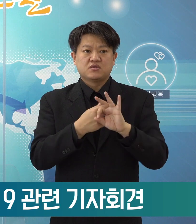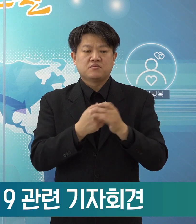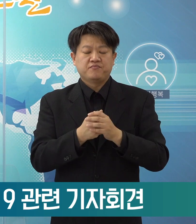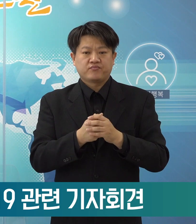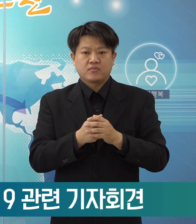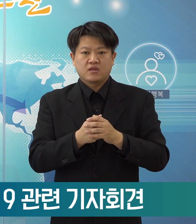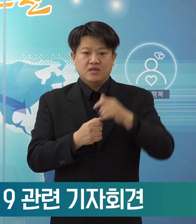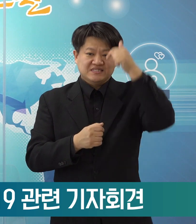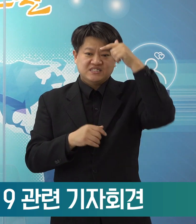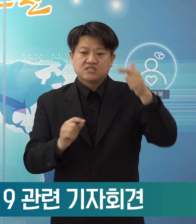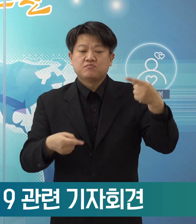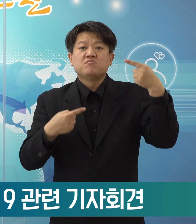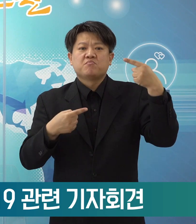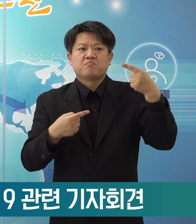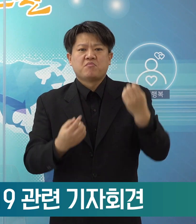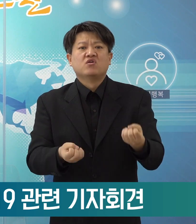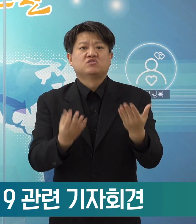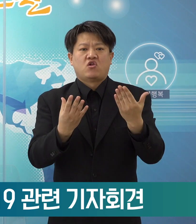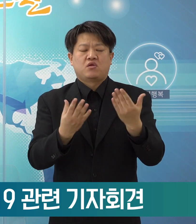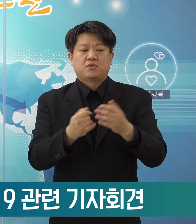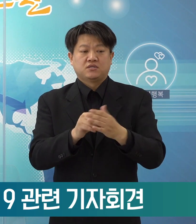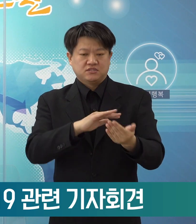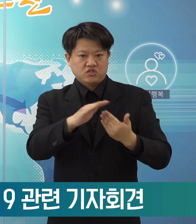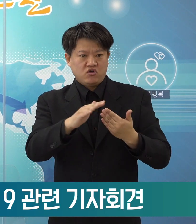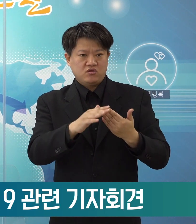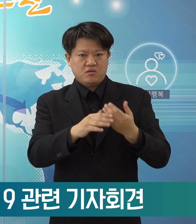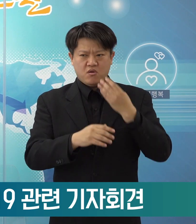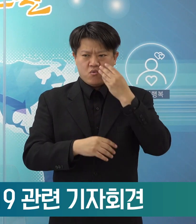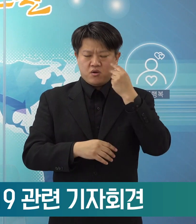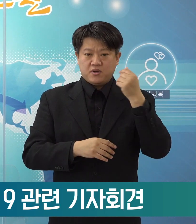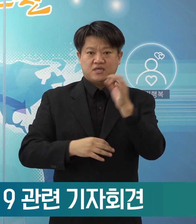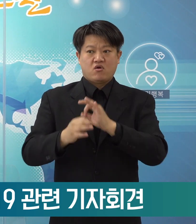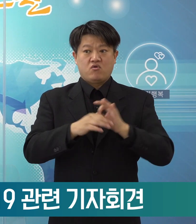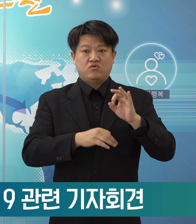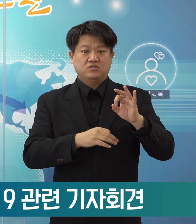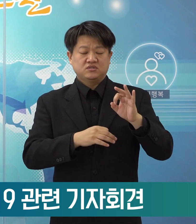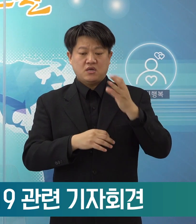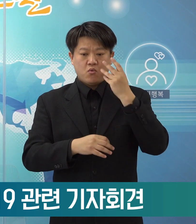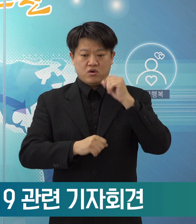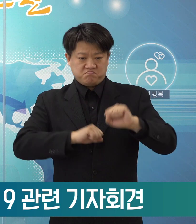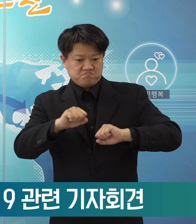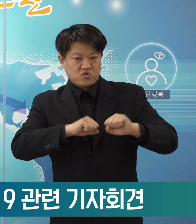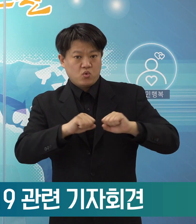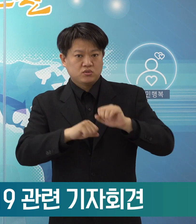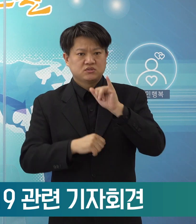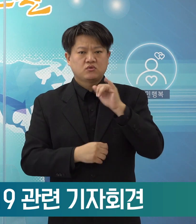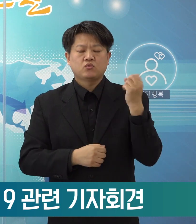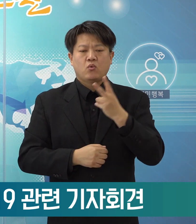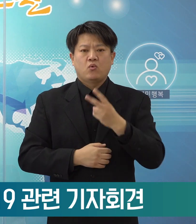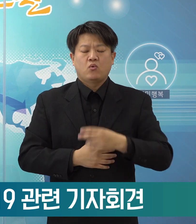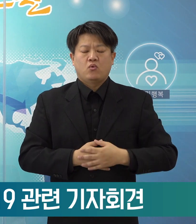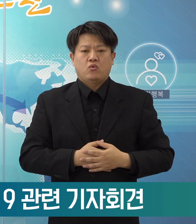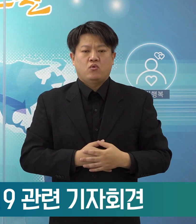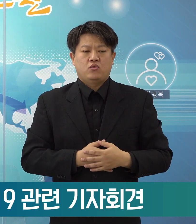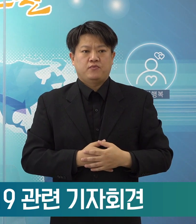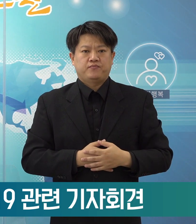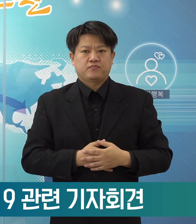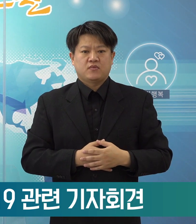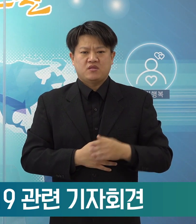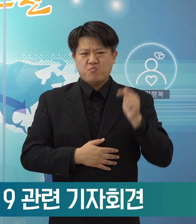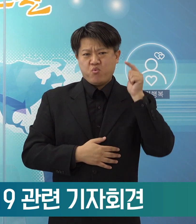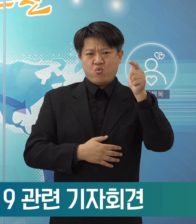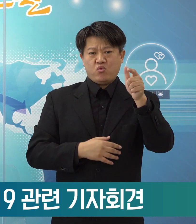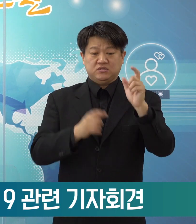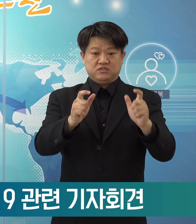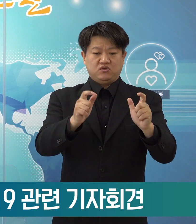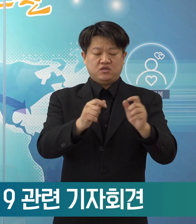명절 연휴가 시작됩니다. 그 전에 아주 활발한 경제활동이 이어지고 또 먼 지역에